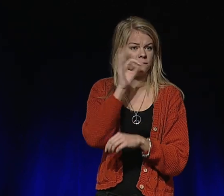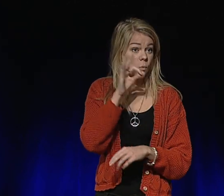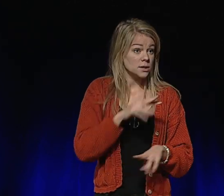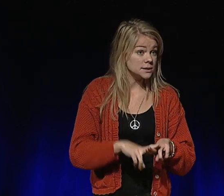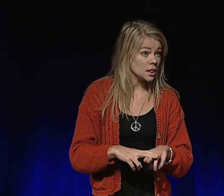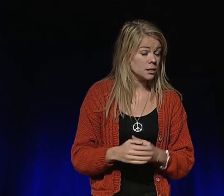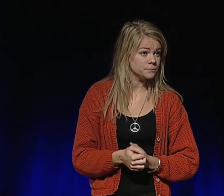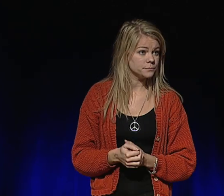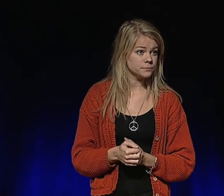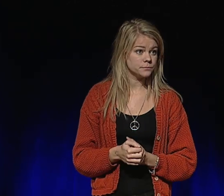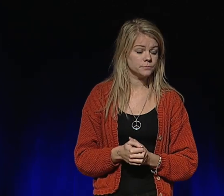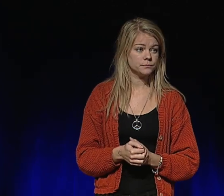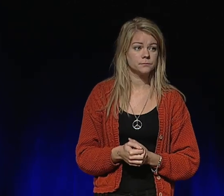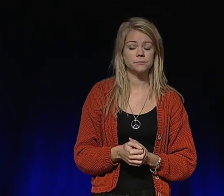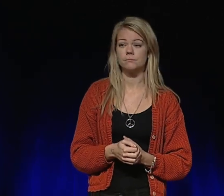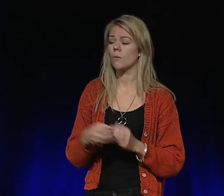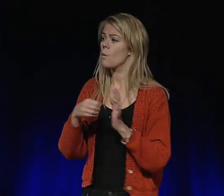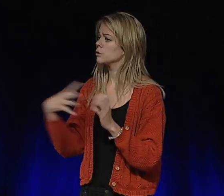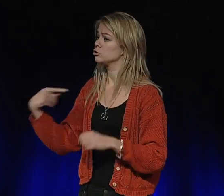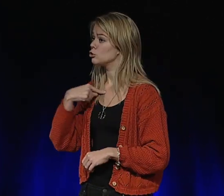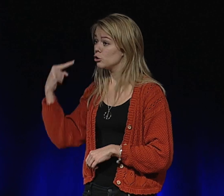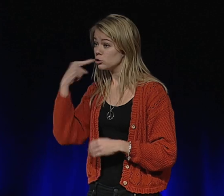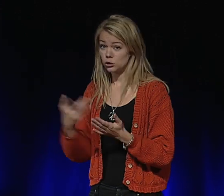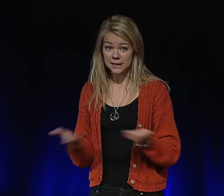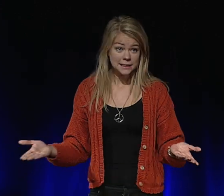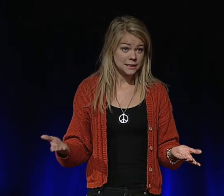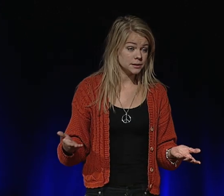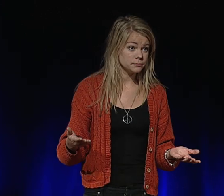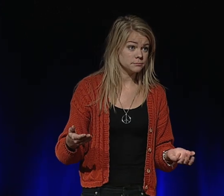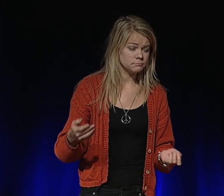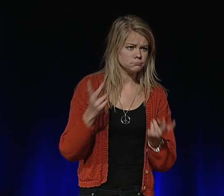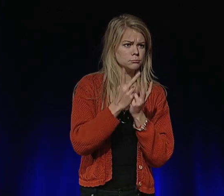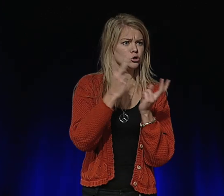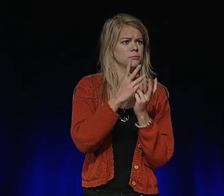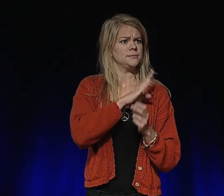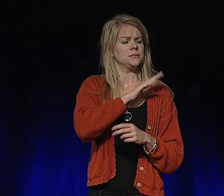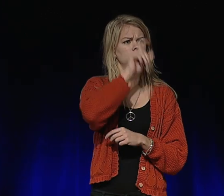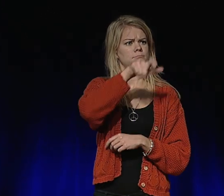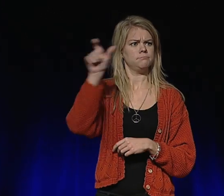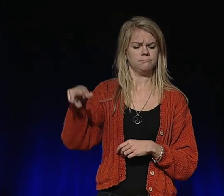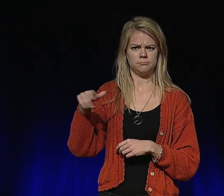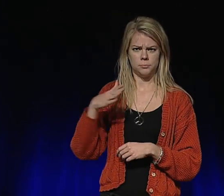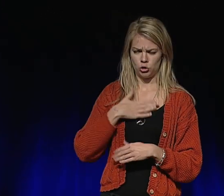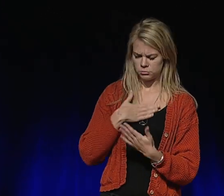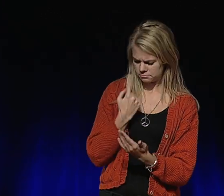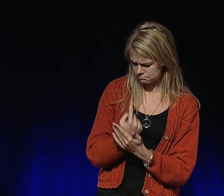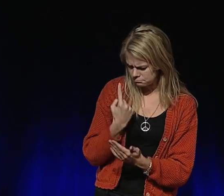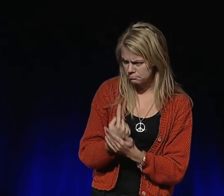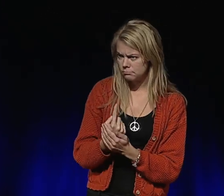av det så ifrågasätts min kapacitet. På grund av att jag inte hör är det tydligen många som tycker det är